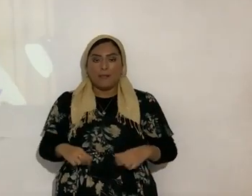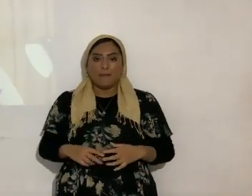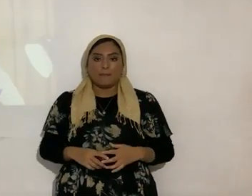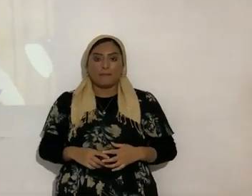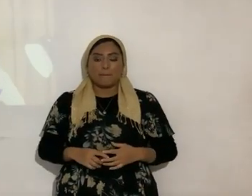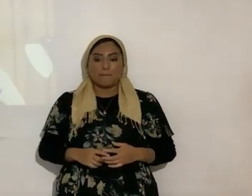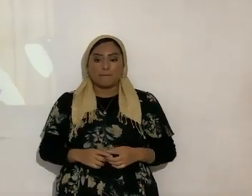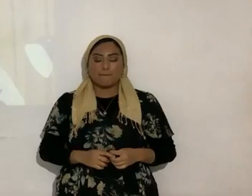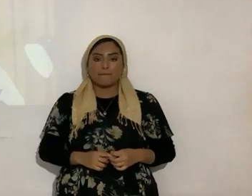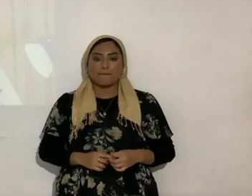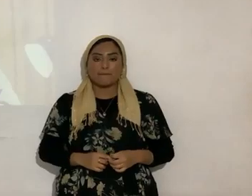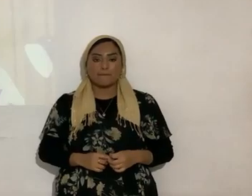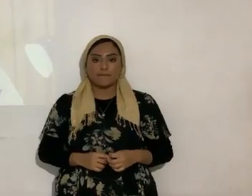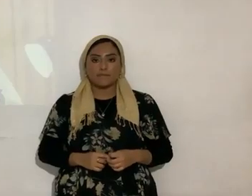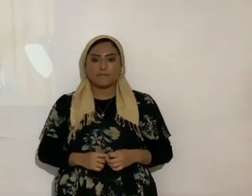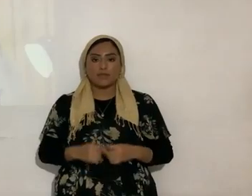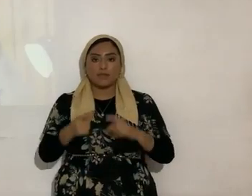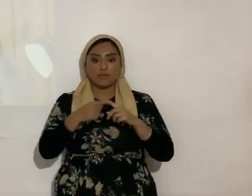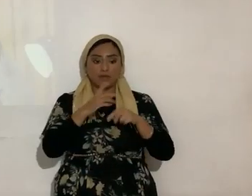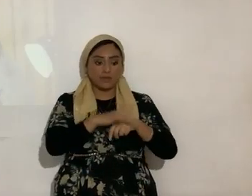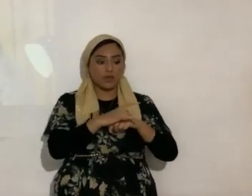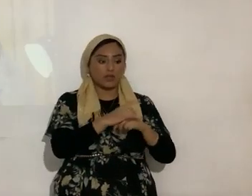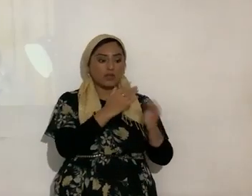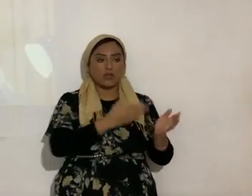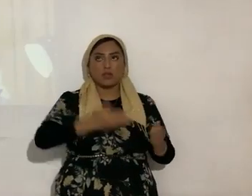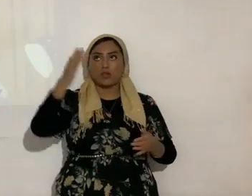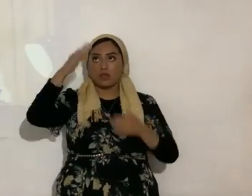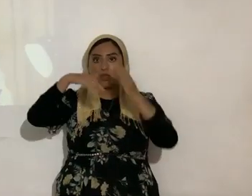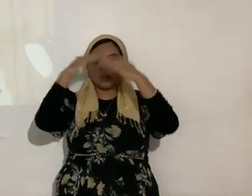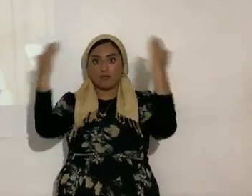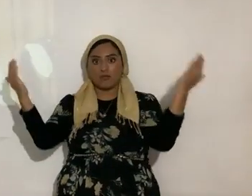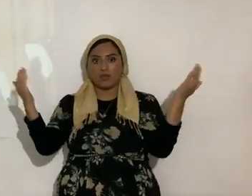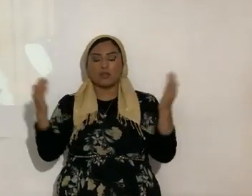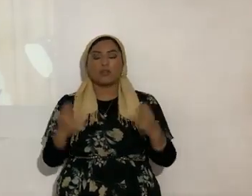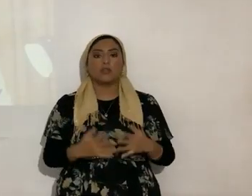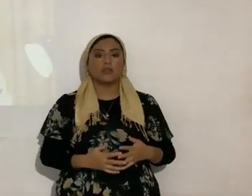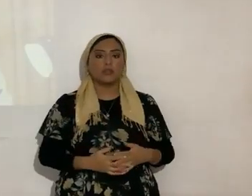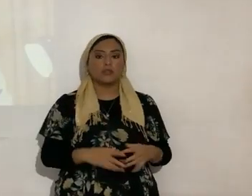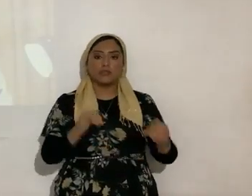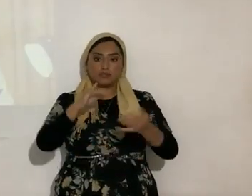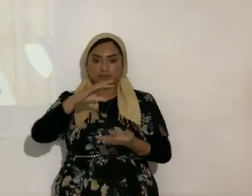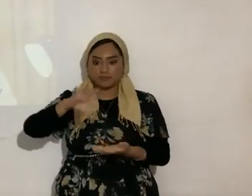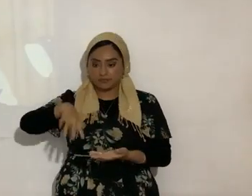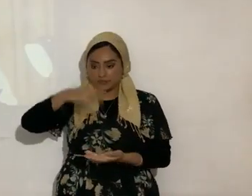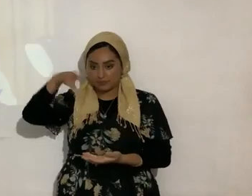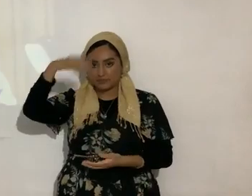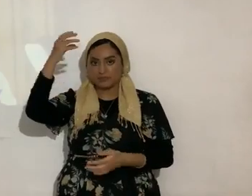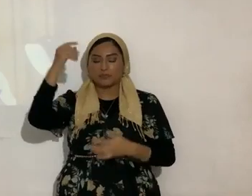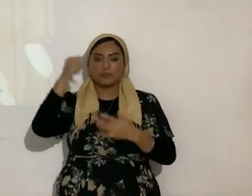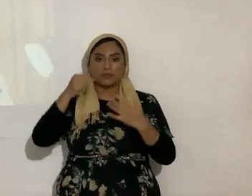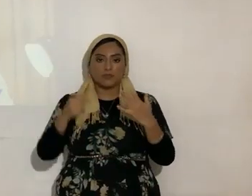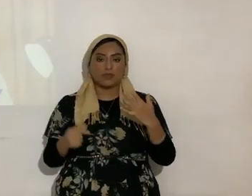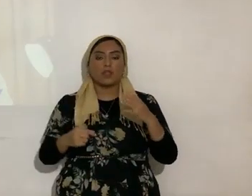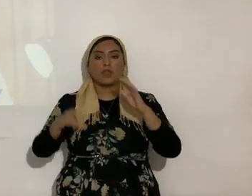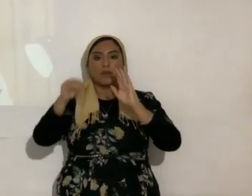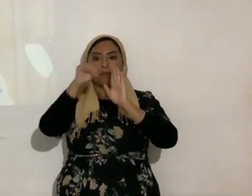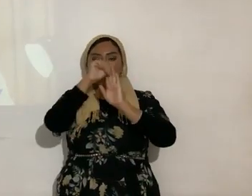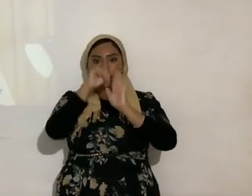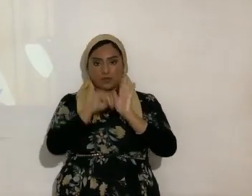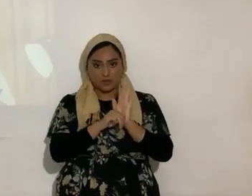que subiera al cielo como los holocaustos el incienso etcétera entonces Moisés por